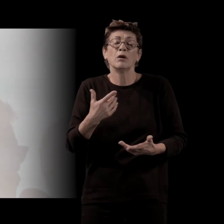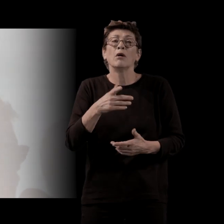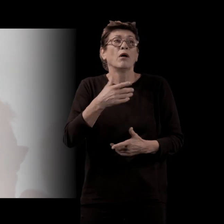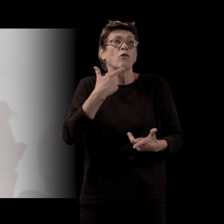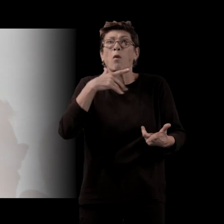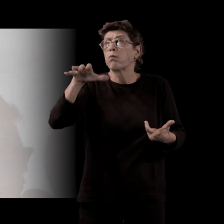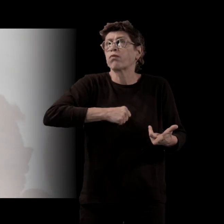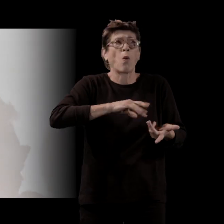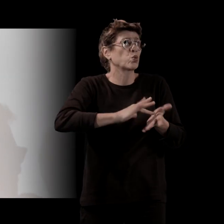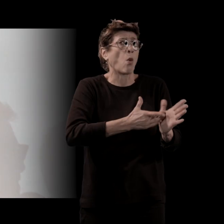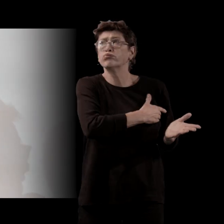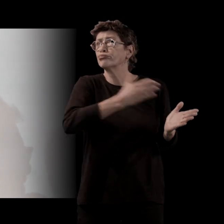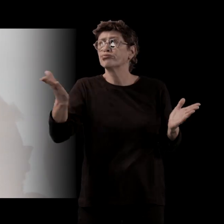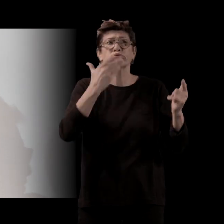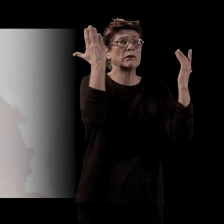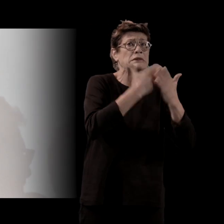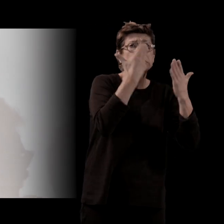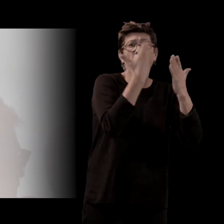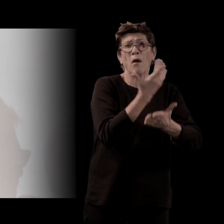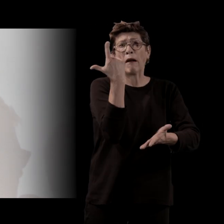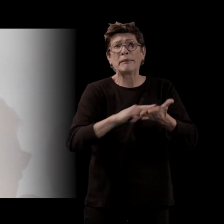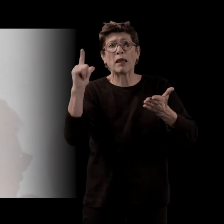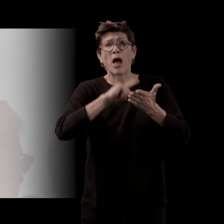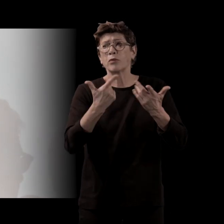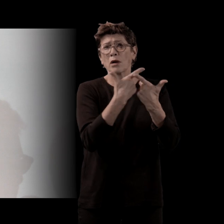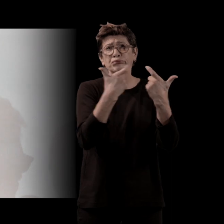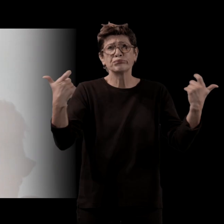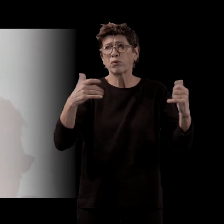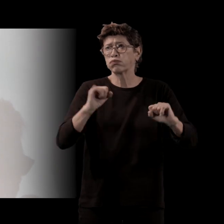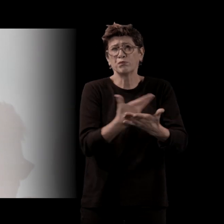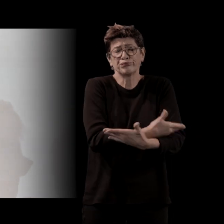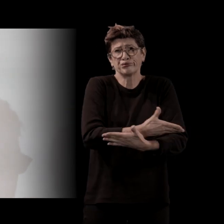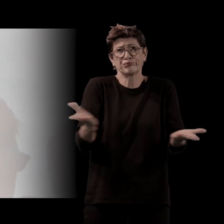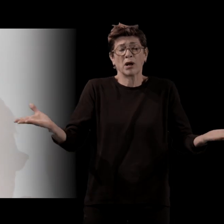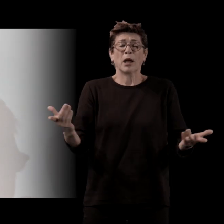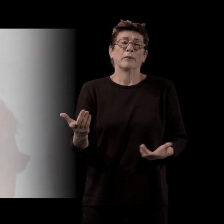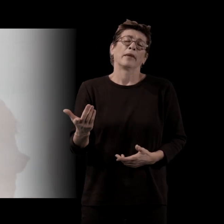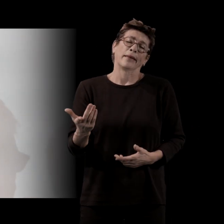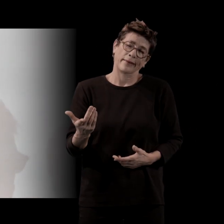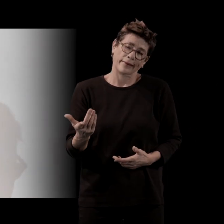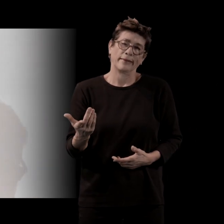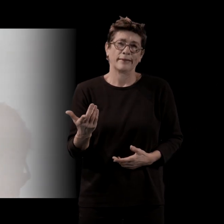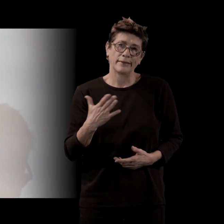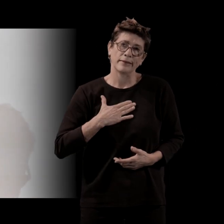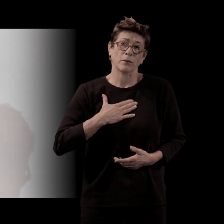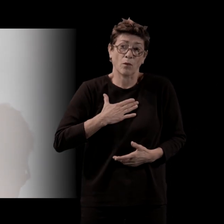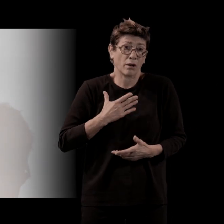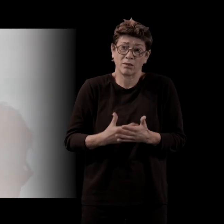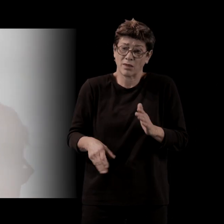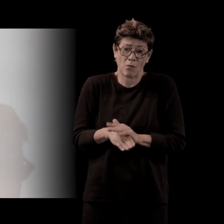bois et qu'on convoque le cinéma, la littérature, etc. Mais quand même, principalement, j'essaye de partir de la vie,